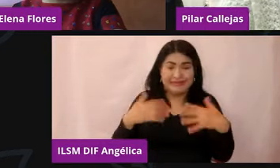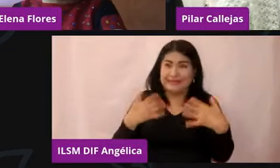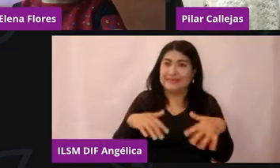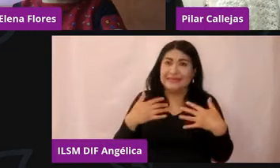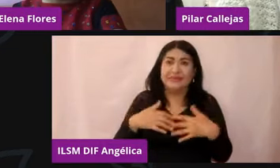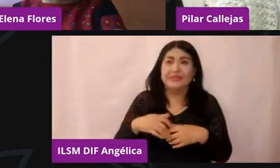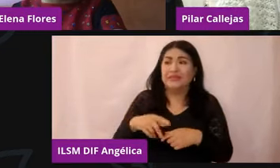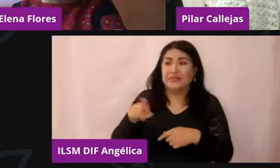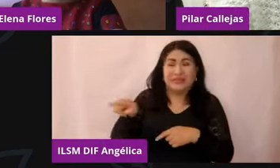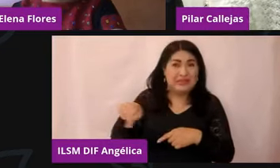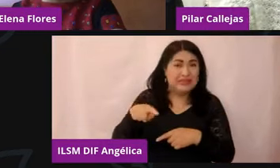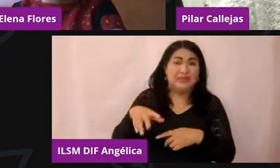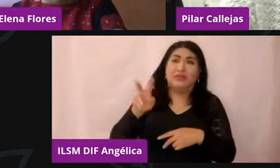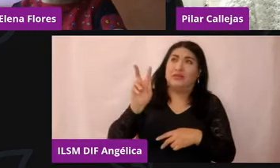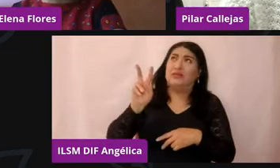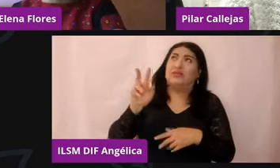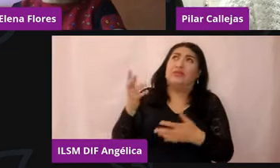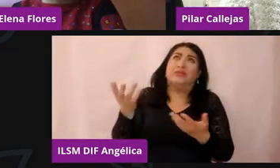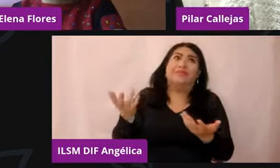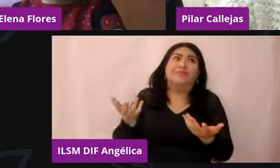que también a lo mejor no,